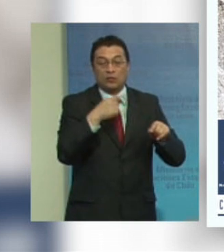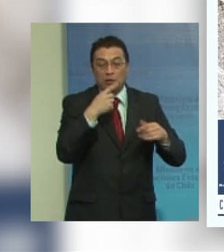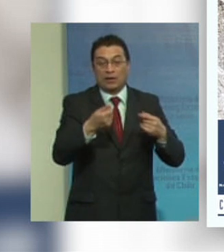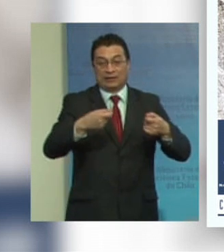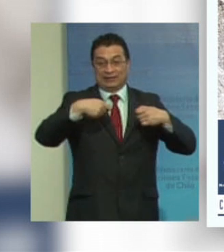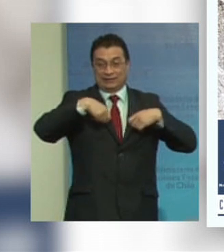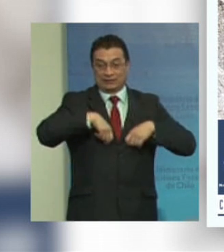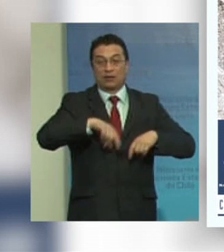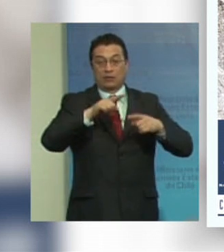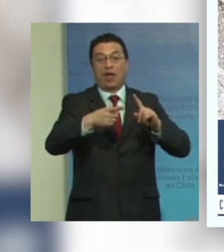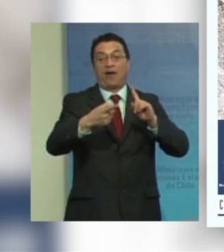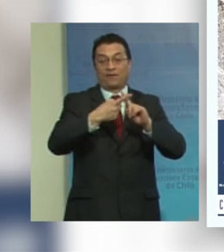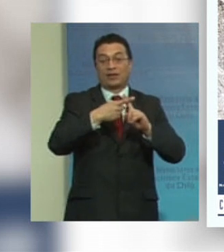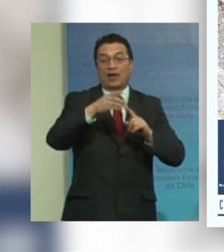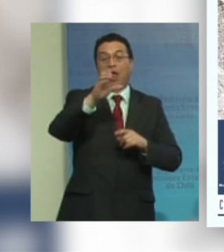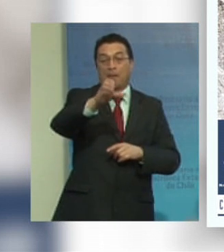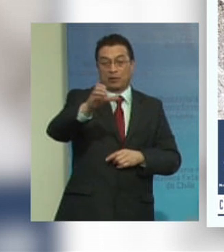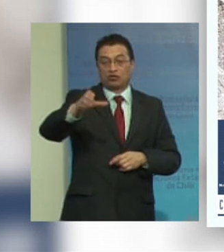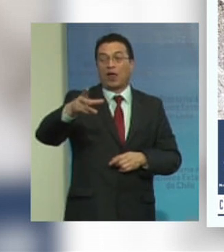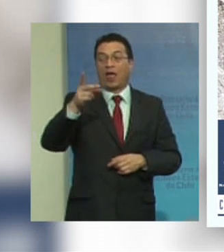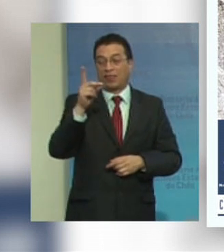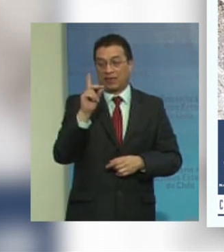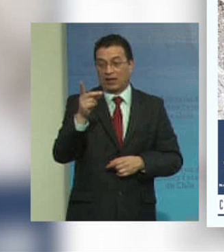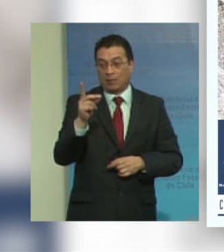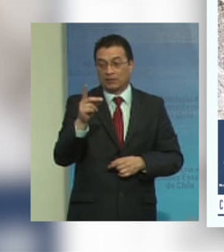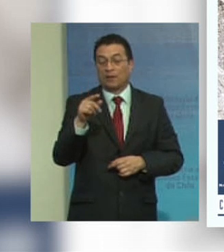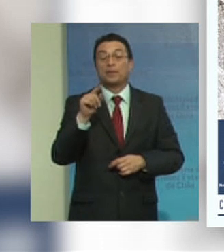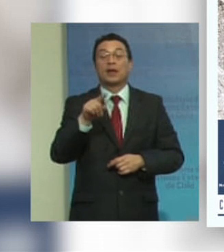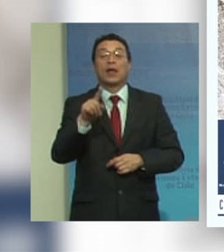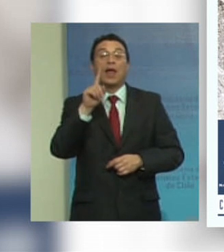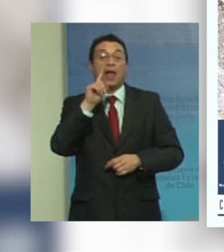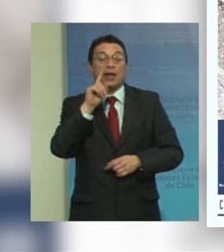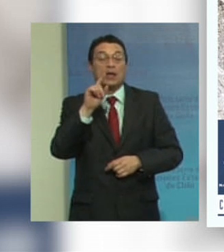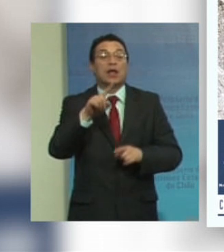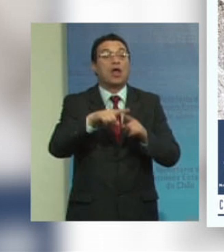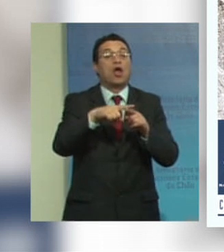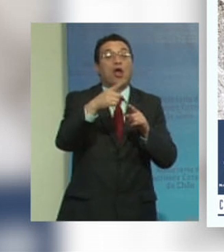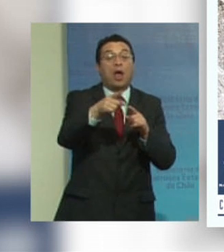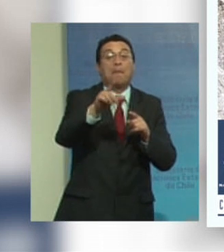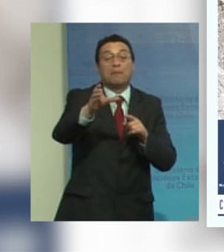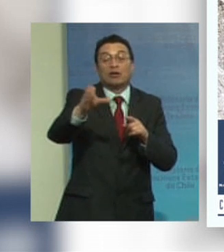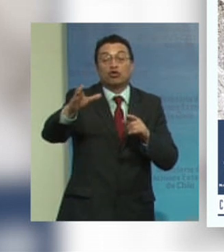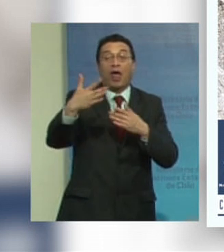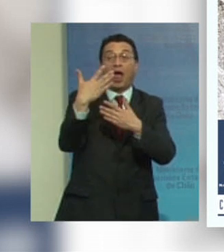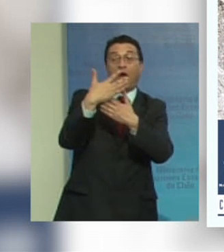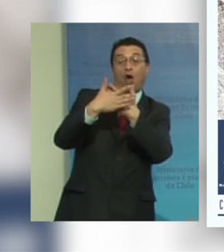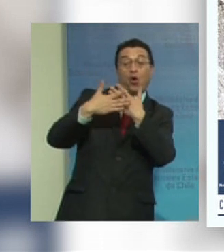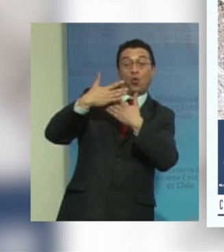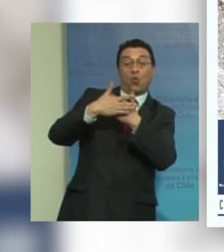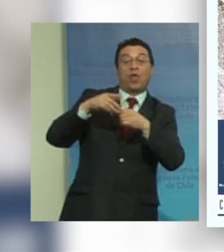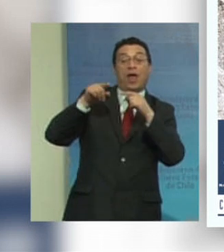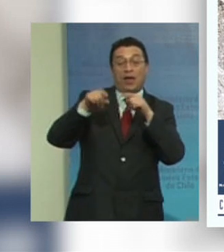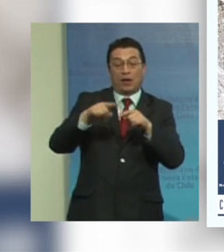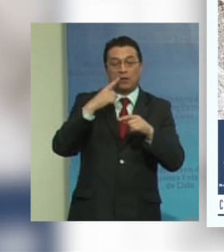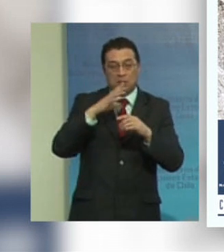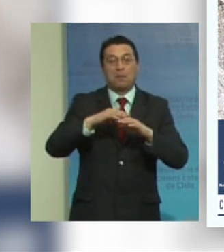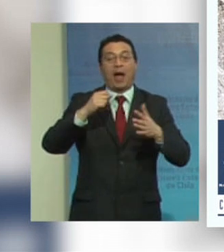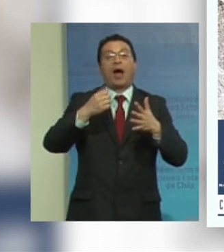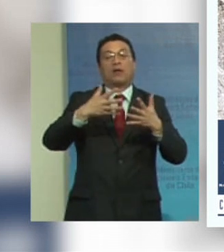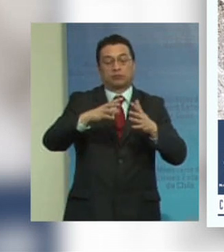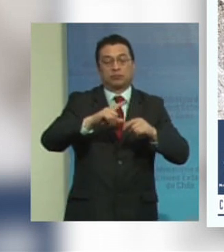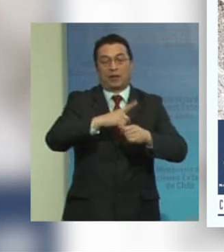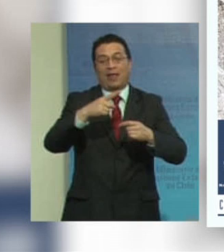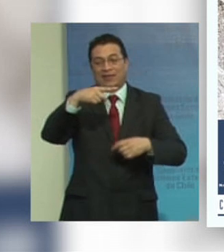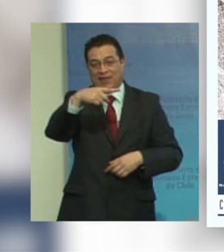ingresos que enfrentan las personas con discapacidad y aquellos que los cuidan potencian el impacto negativo de la